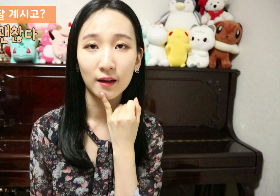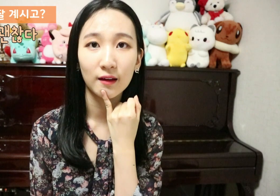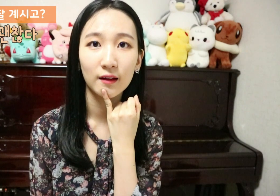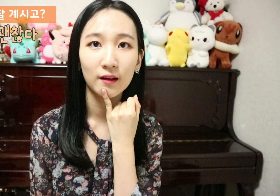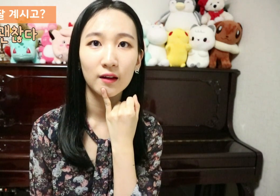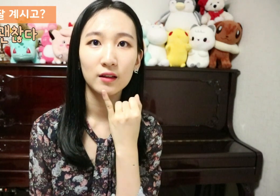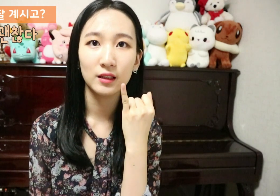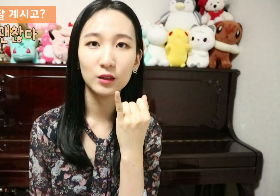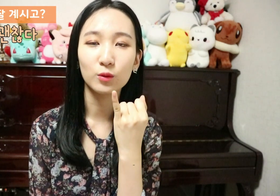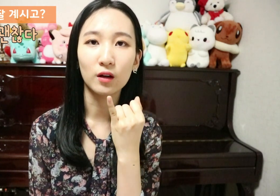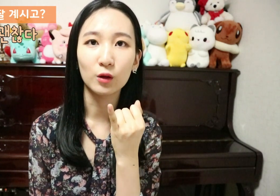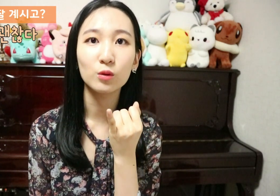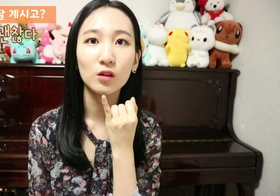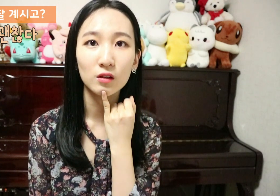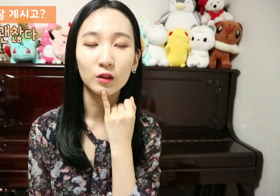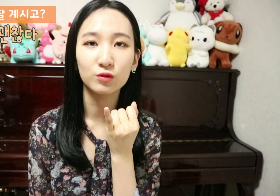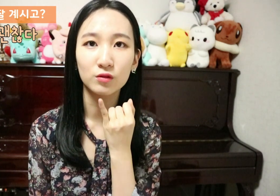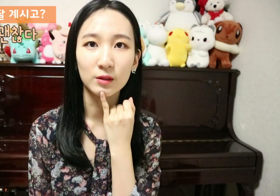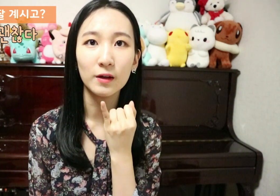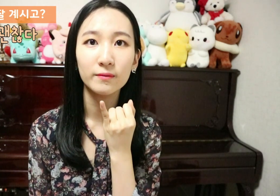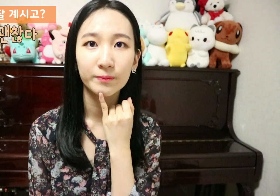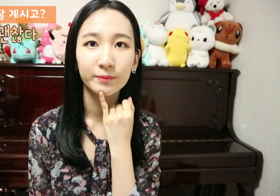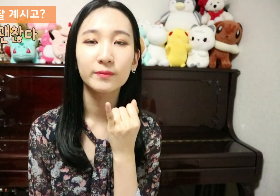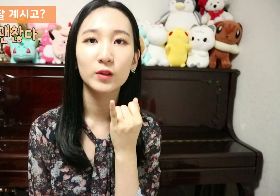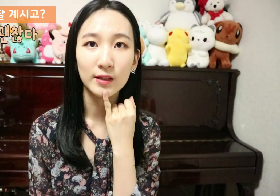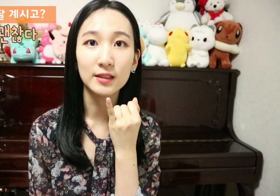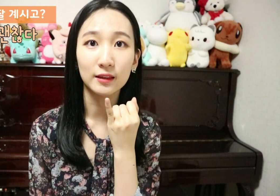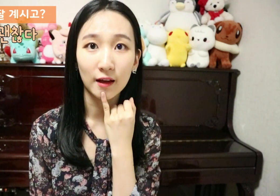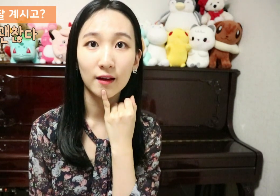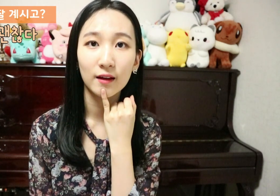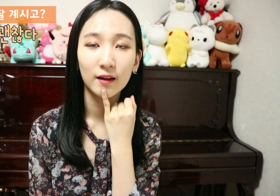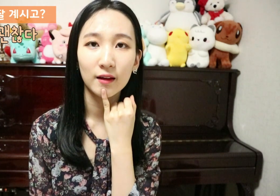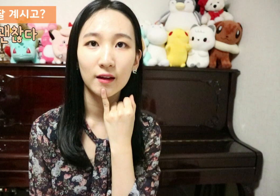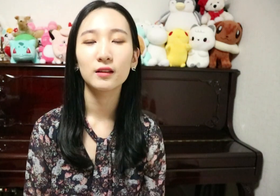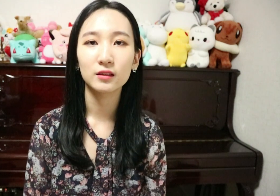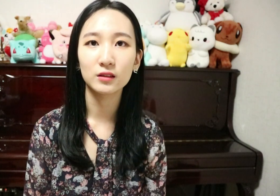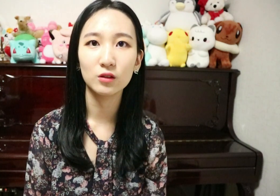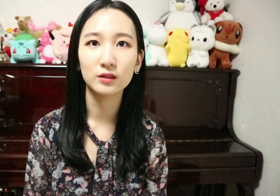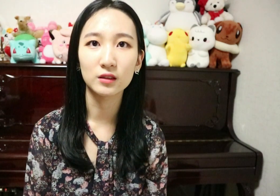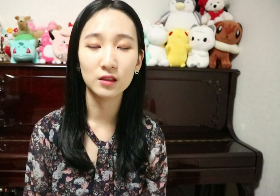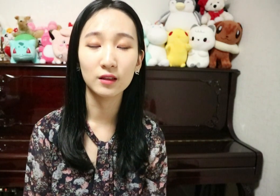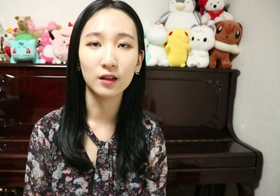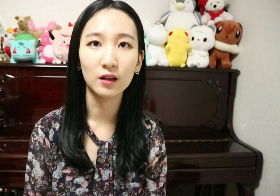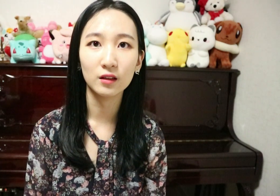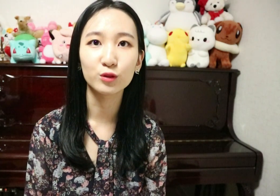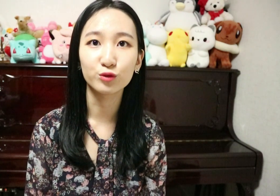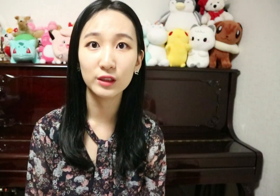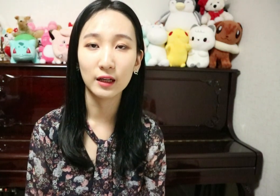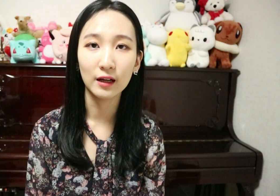새끼손가락으로 턱을 이렇게 두드리면 괜찮다 그래서 이제 지한이가 계속 우니까